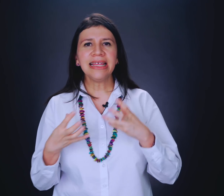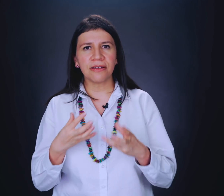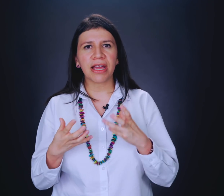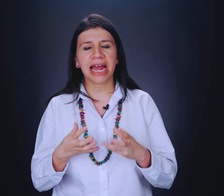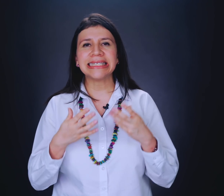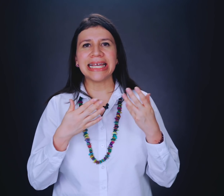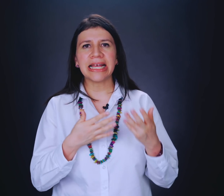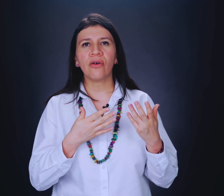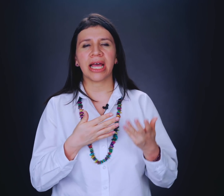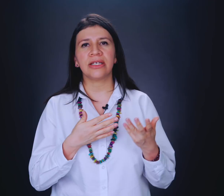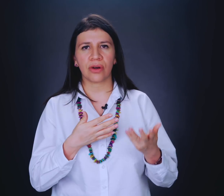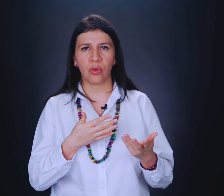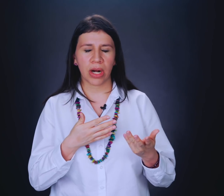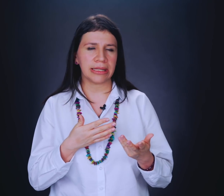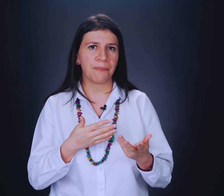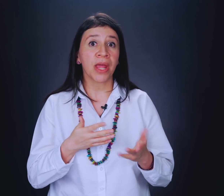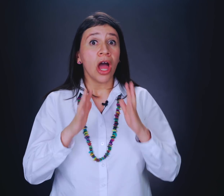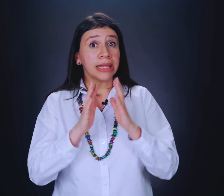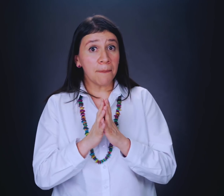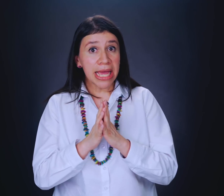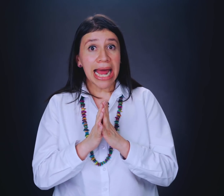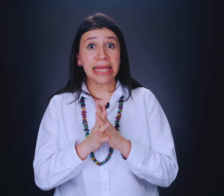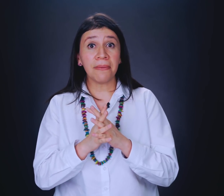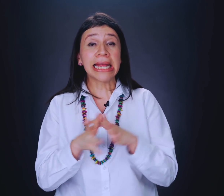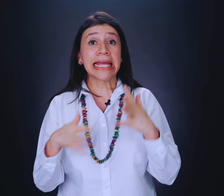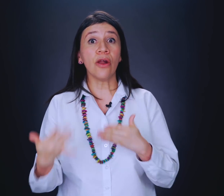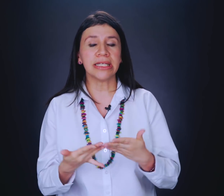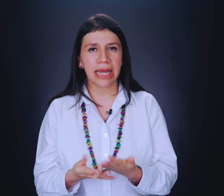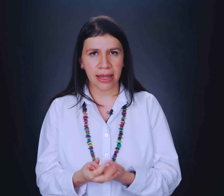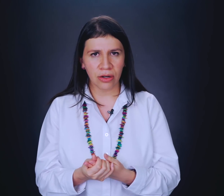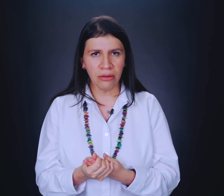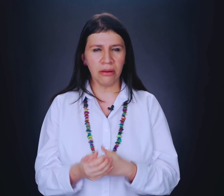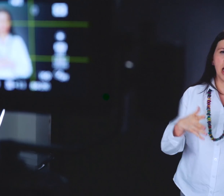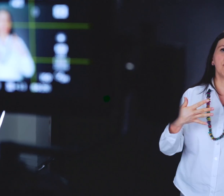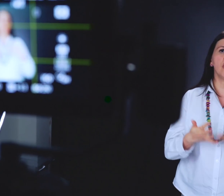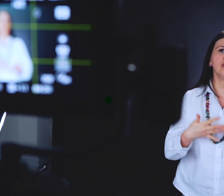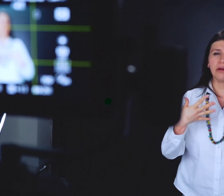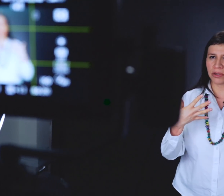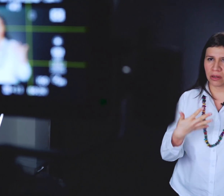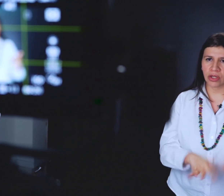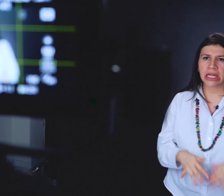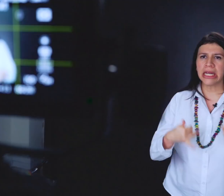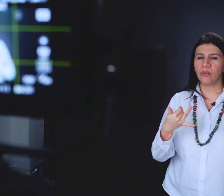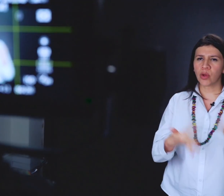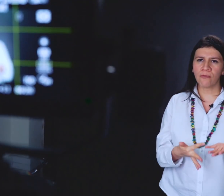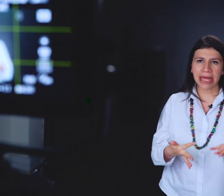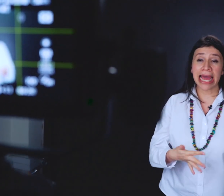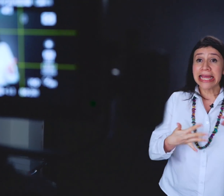identificar si es algo que ha sido recurrente. También hay que ver qué lo desencadenó, ¿no? A lo mejor yo era una persona muy tranquila, muy confiada y en